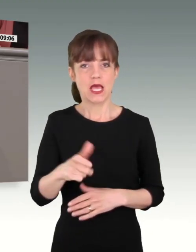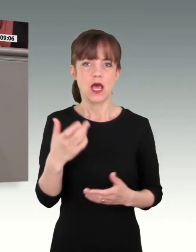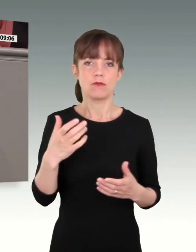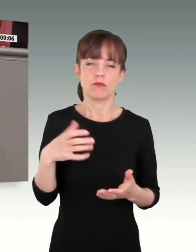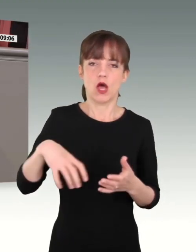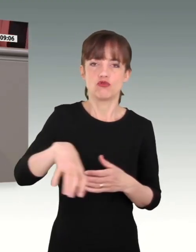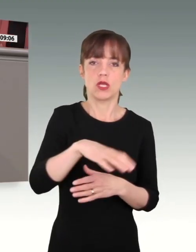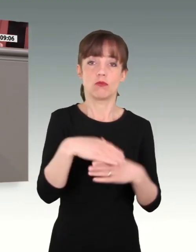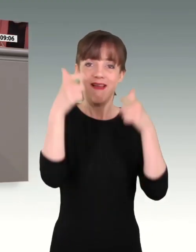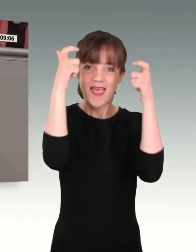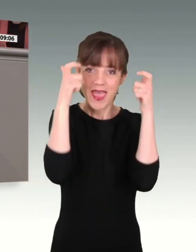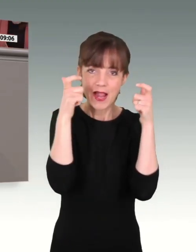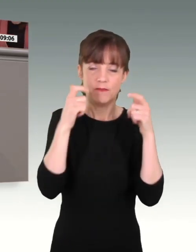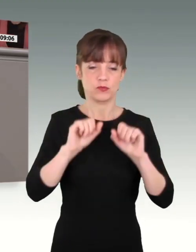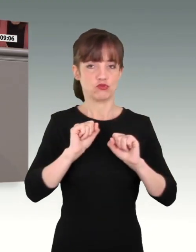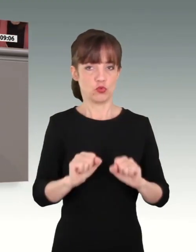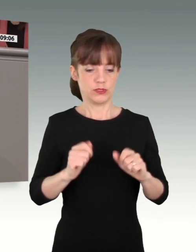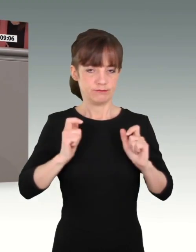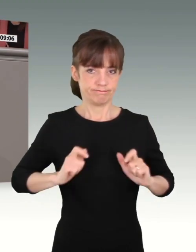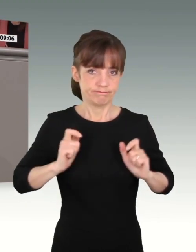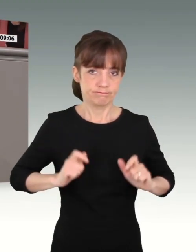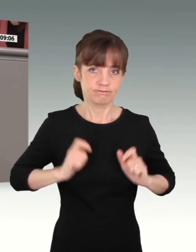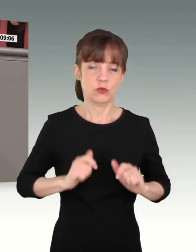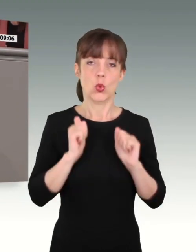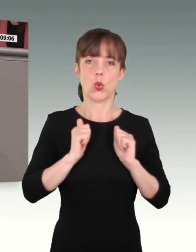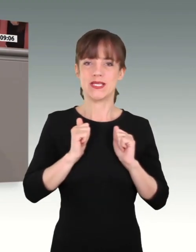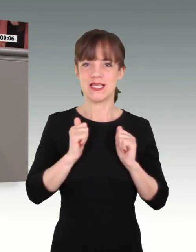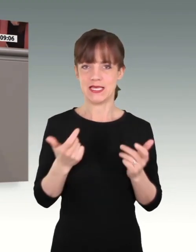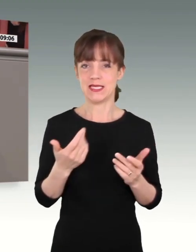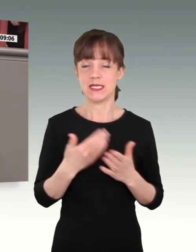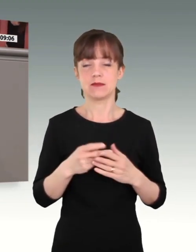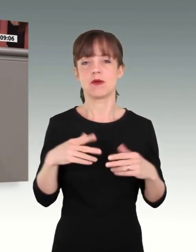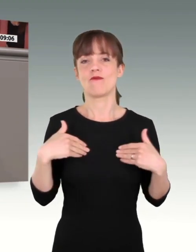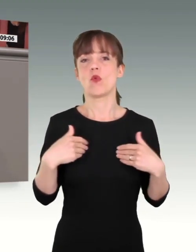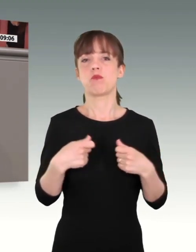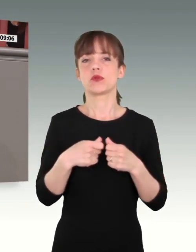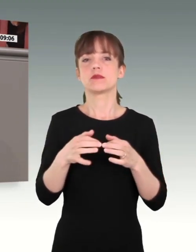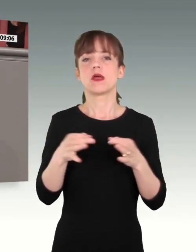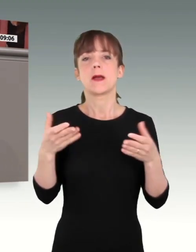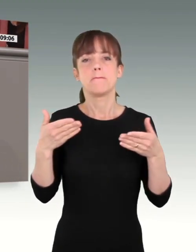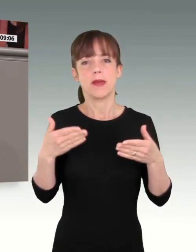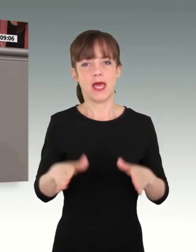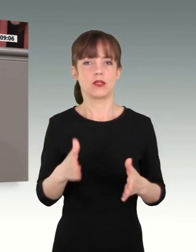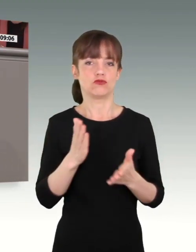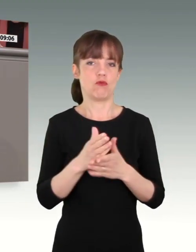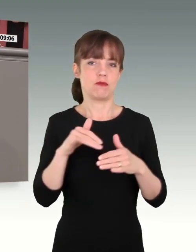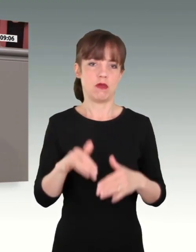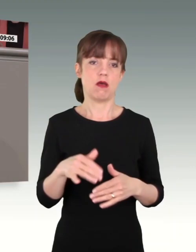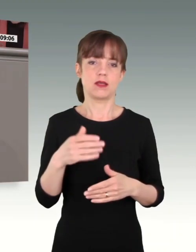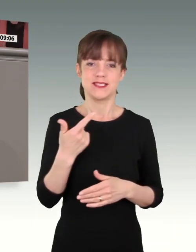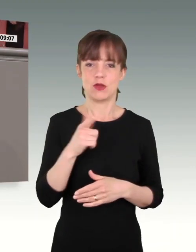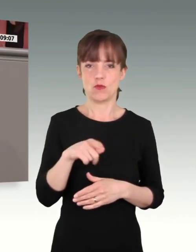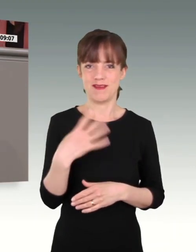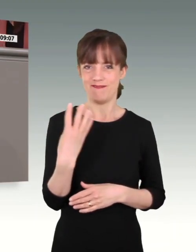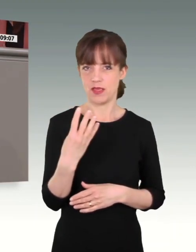Schutzwesten, Bekleidung, Rucksäcke. Und ich freue mich deshalb, dass der Bundestag dafür bereits 2,4 Milliarden